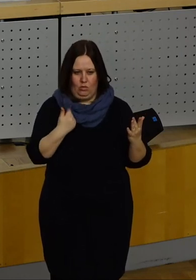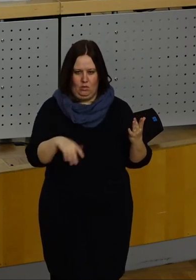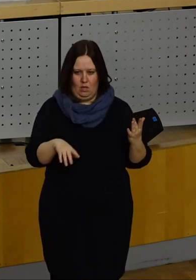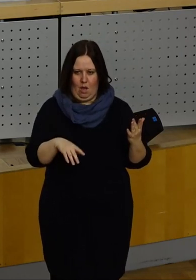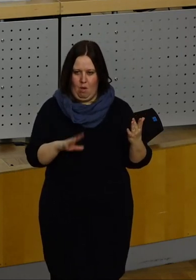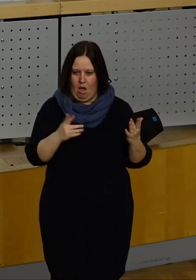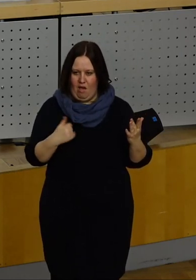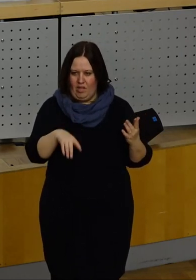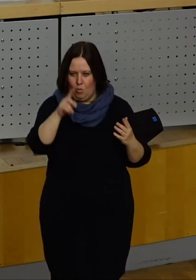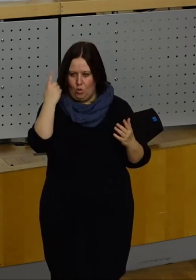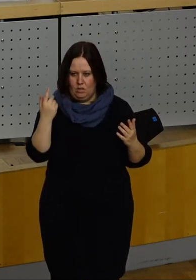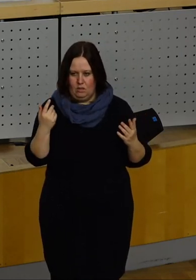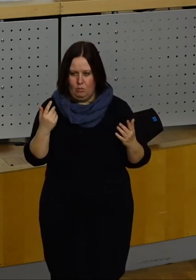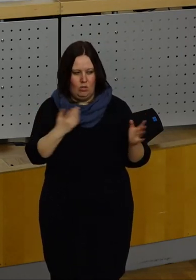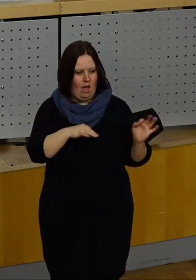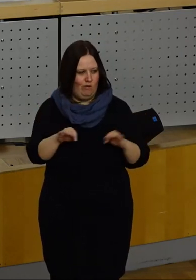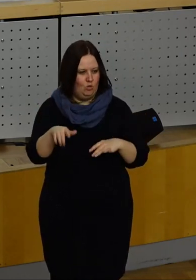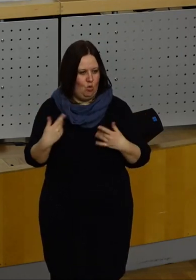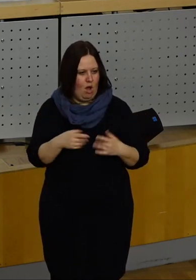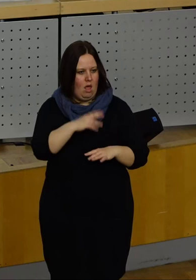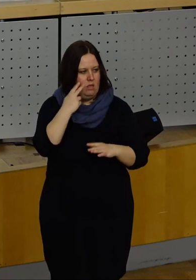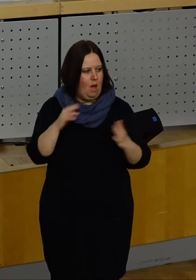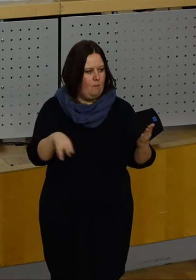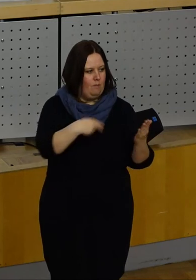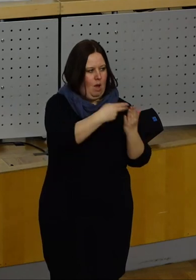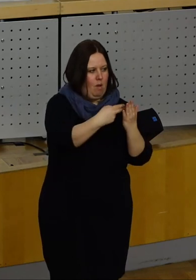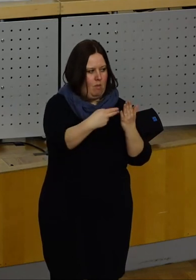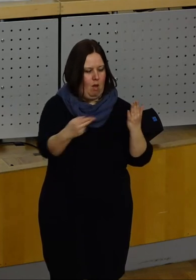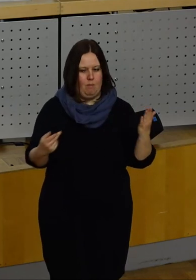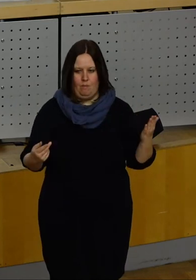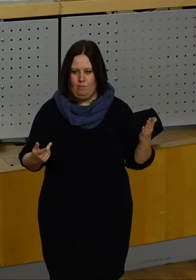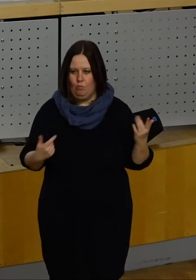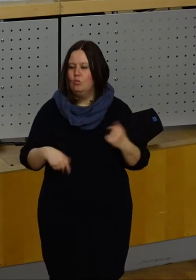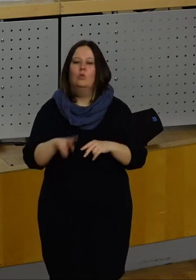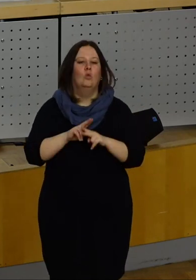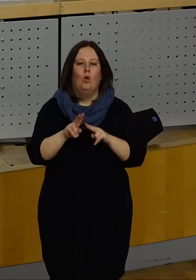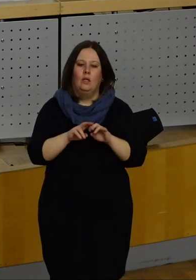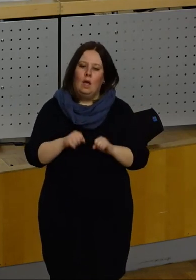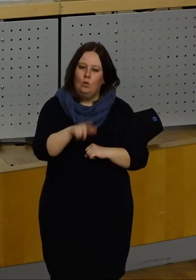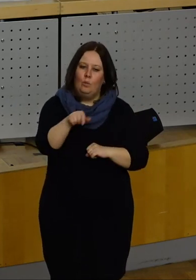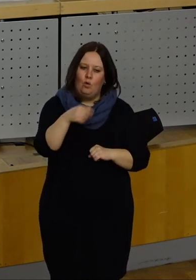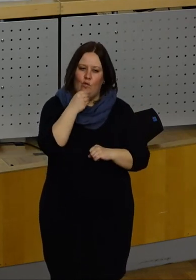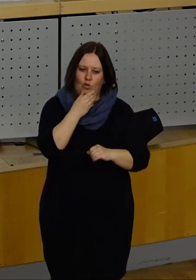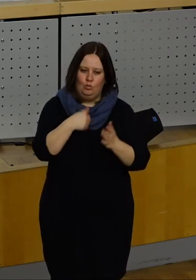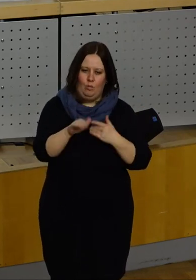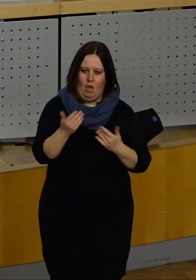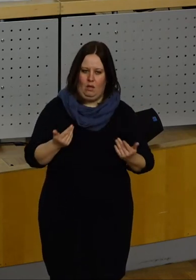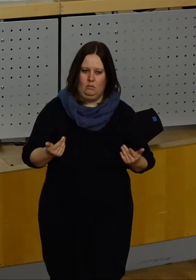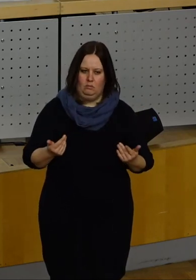Das ist aber ein Blödsinn, der hier eingeführt wurde. Auch den können wir anfassen, können wir korrigieren und können wir bürgerfreundlich werden.